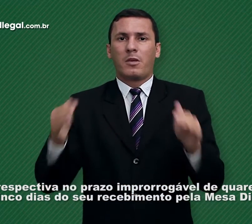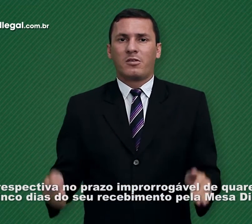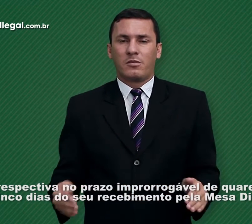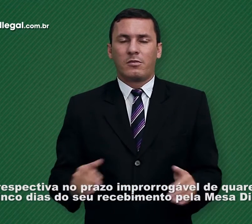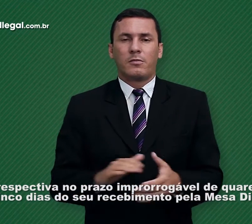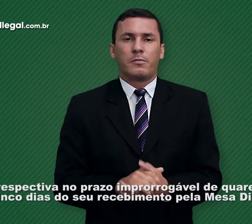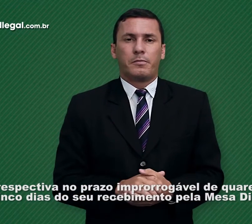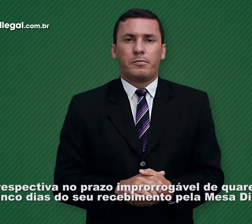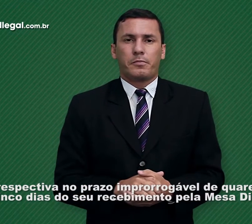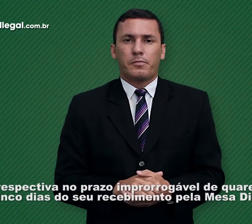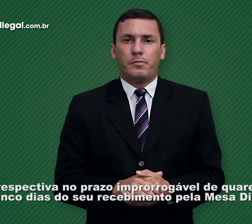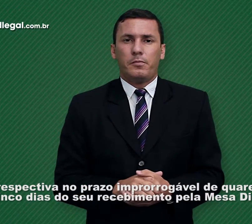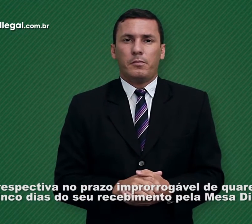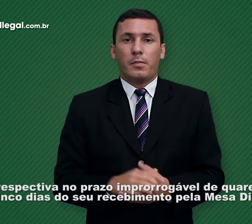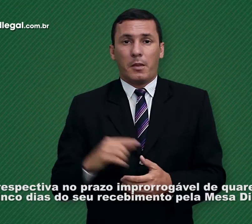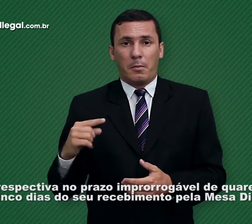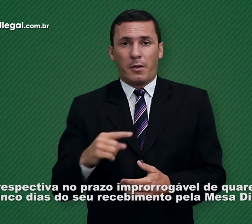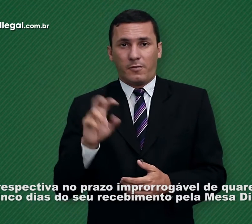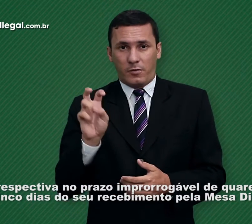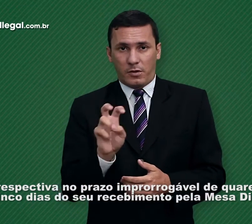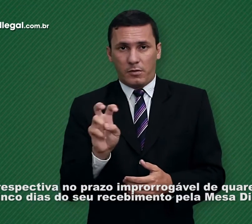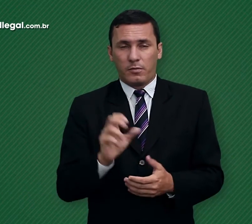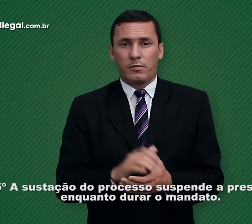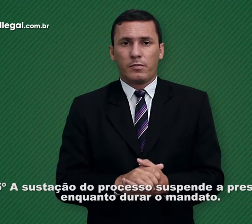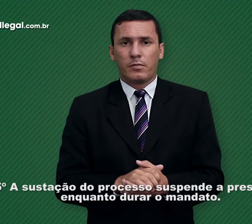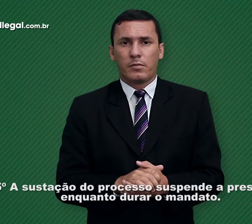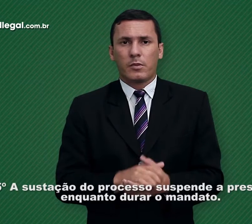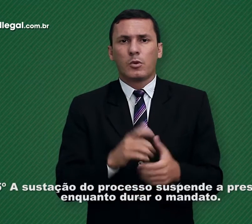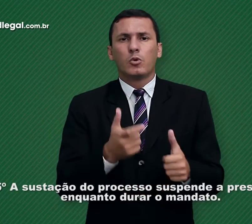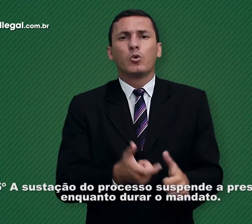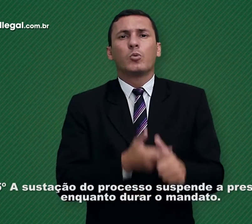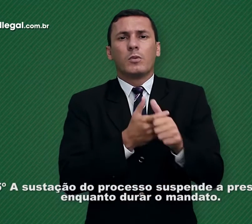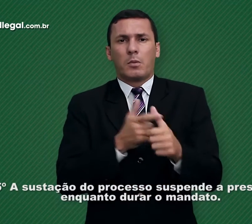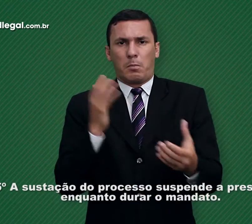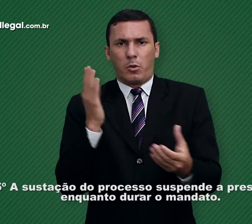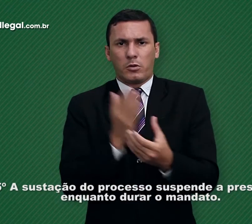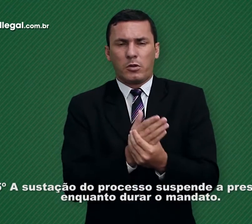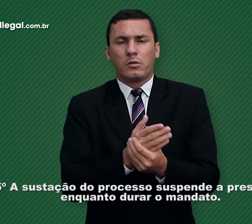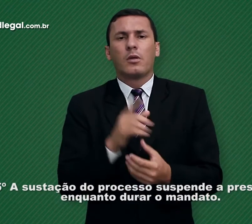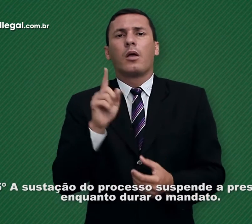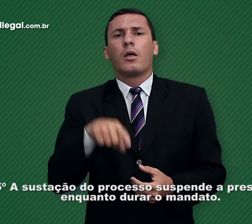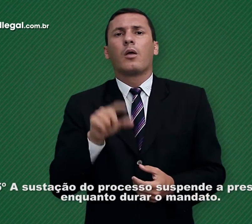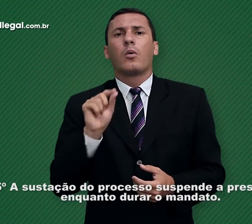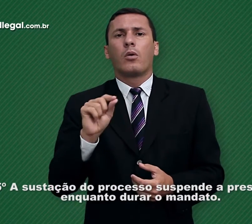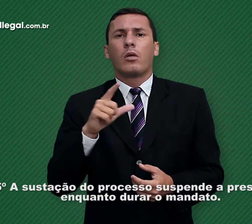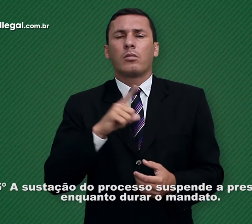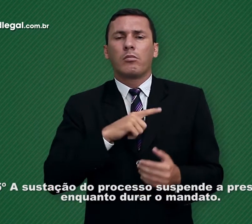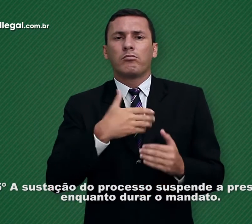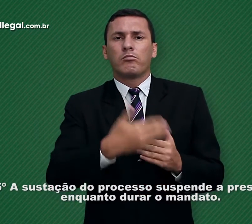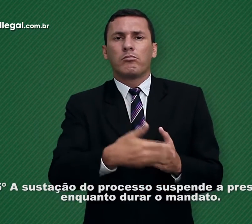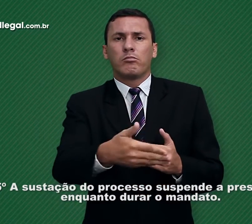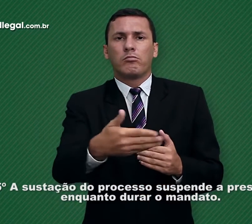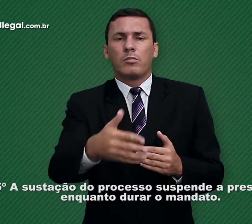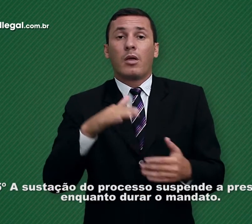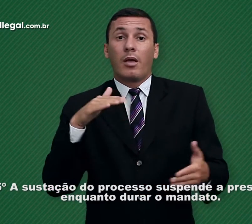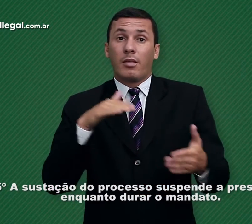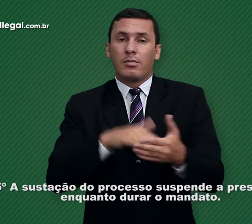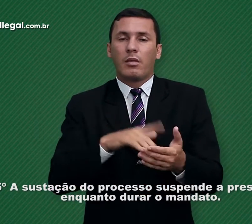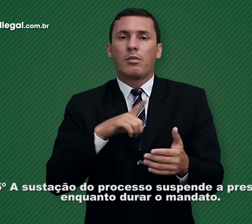do seu recebimento pela mesa diretora. Parágrafo 5º A sustação do processo suspende a